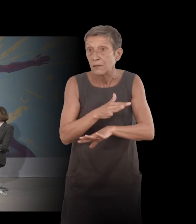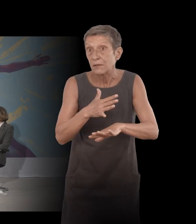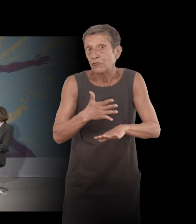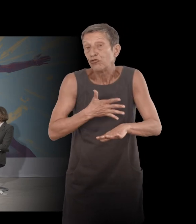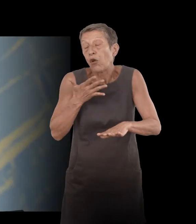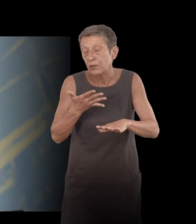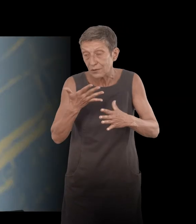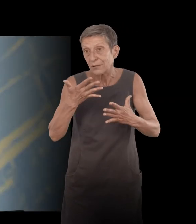invisibles.